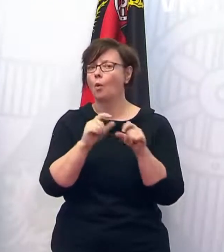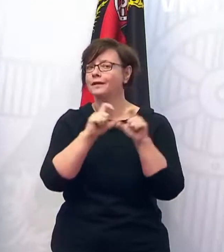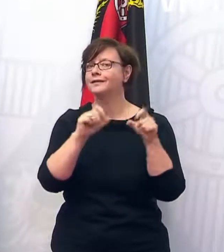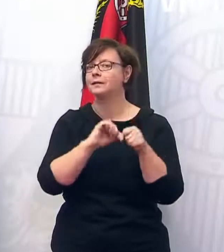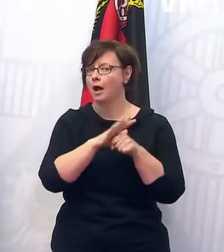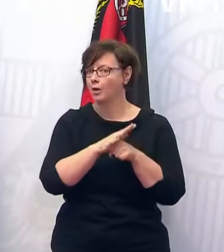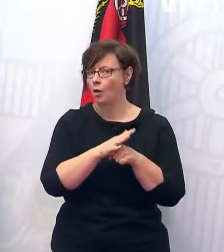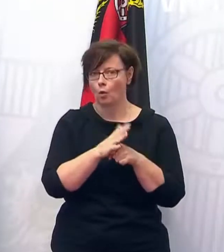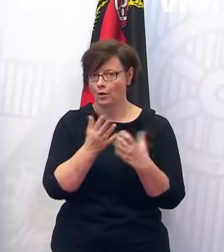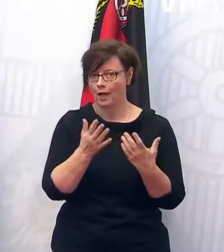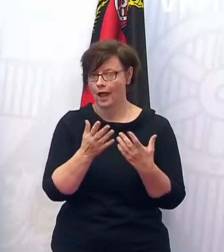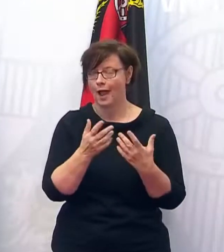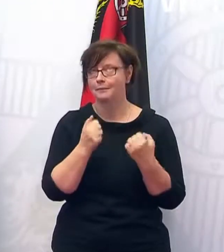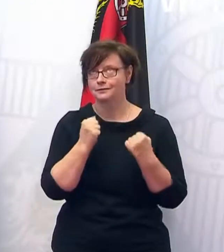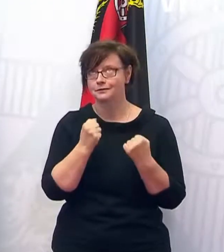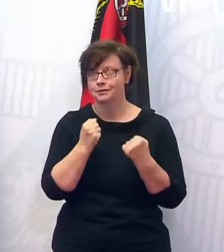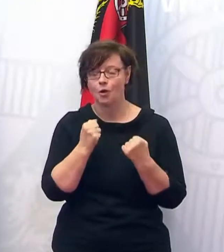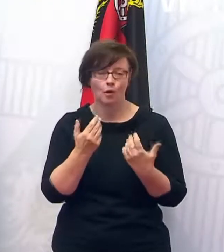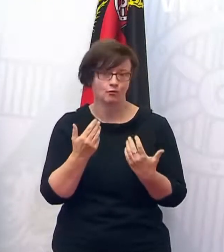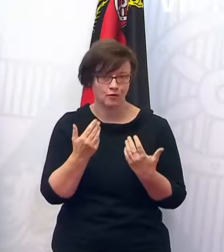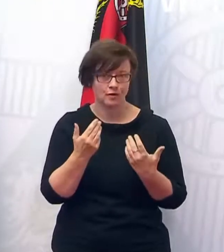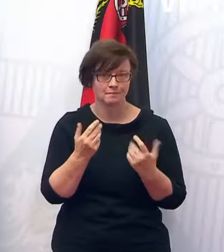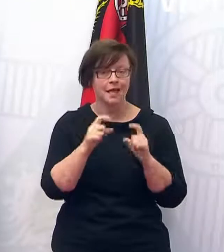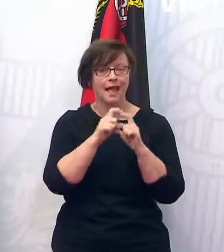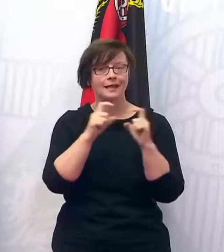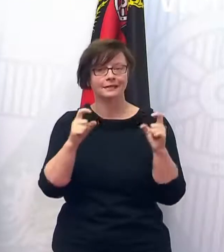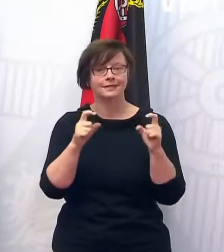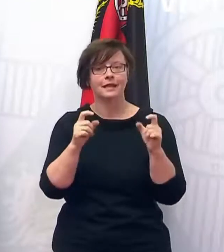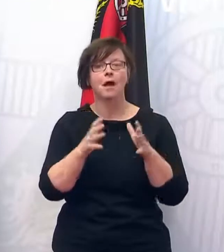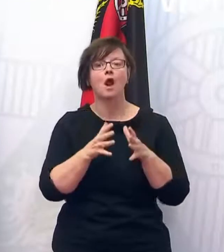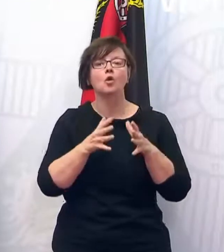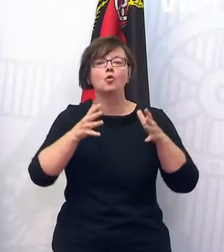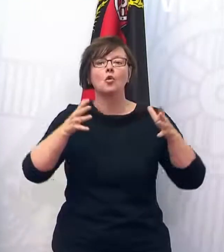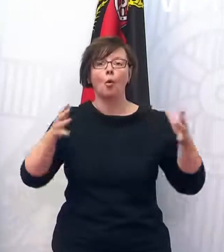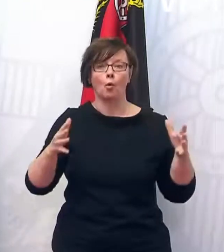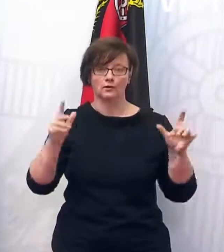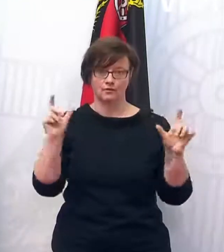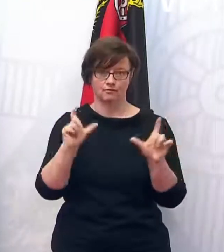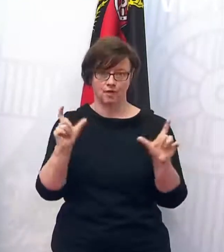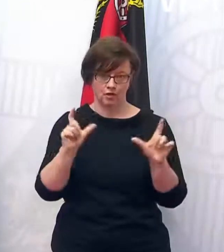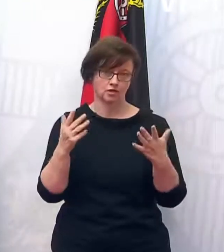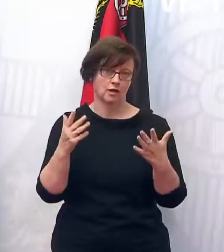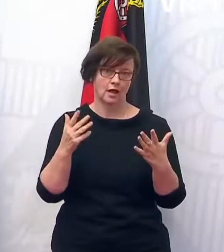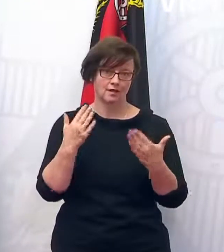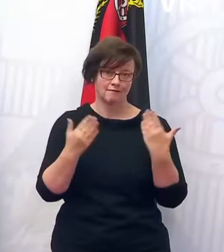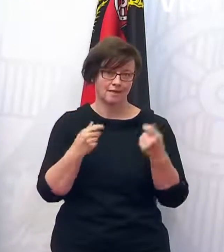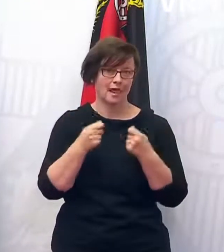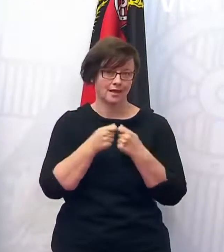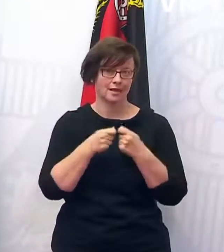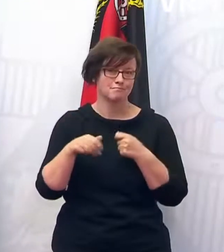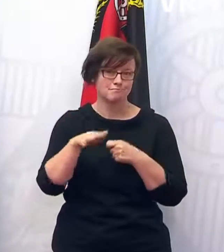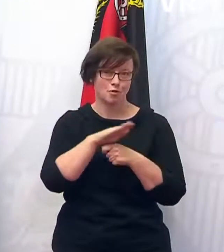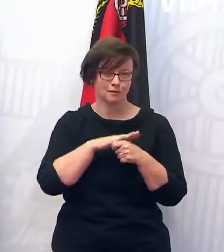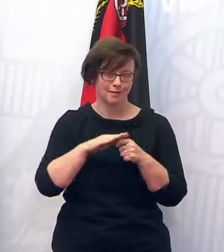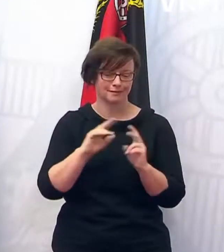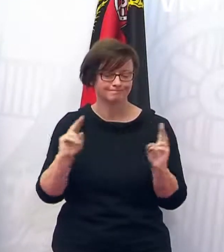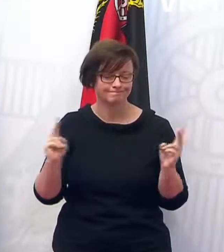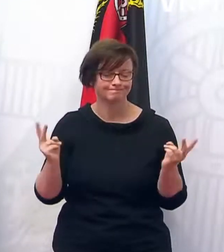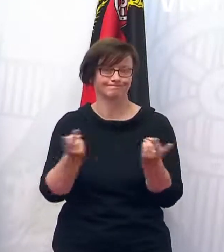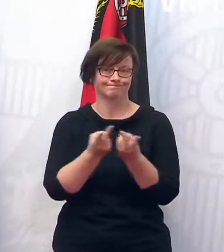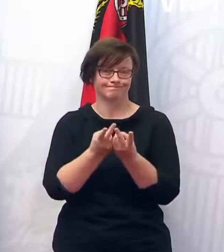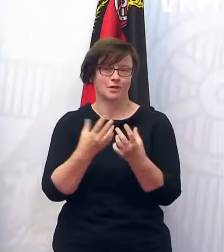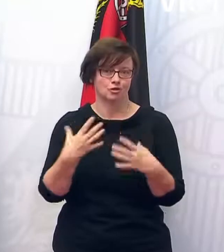vorgenommen und ich hoffe, das gelingt, dass wir zu dem Thema größere Veranstaltungen vielleicht doch einen bundesweiten Konsens hinbekommen.